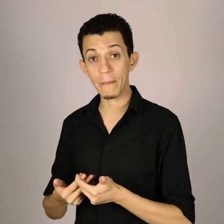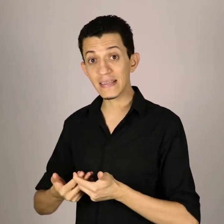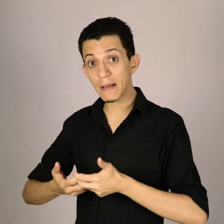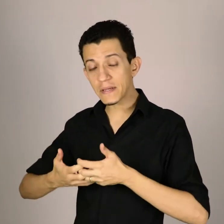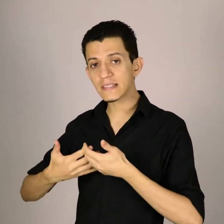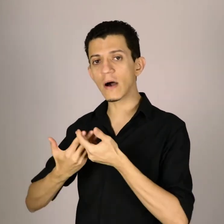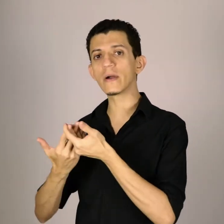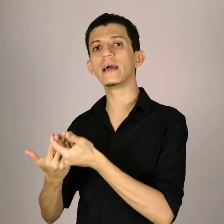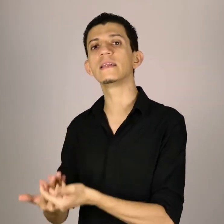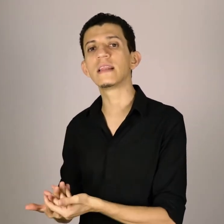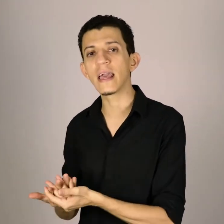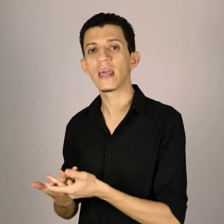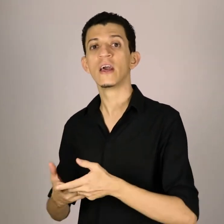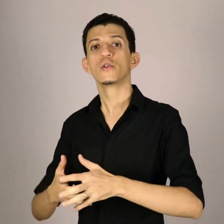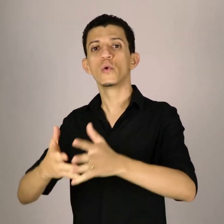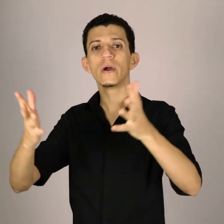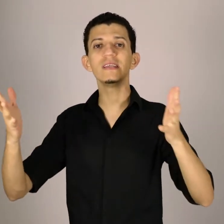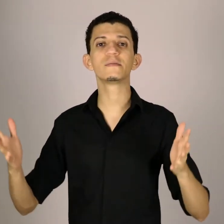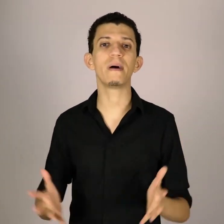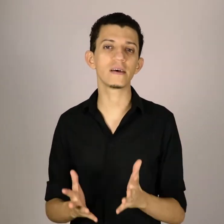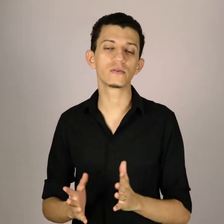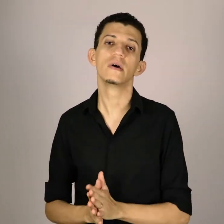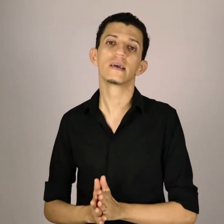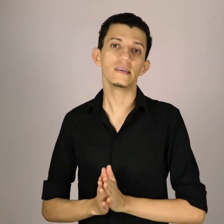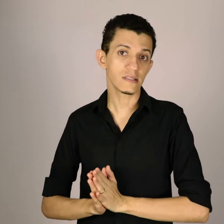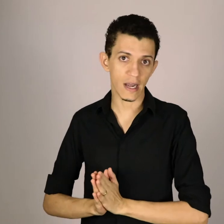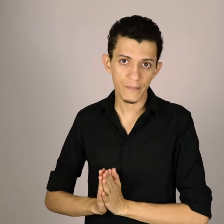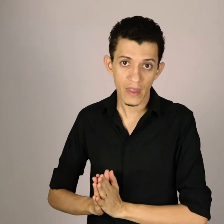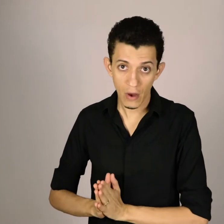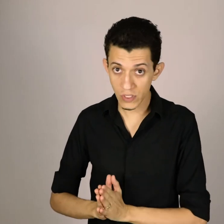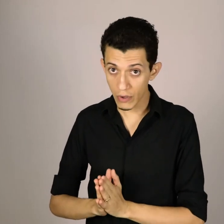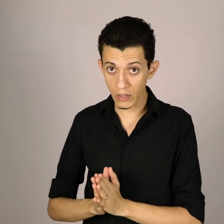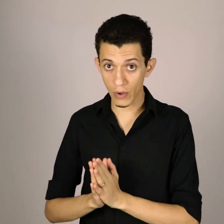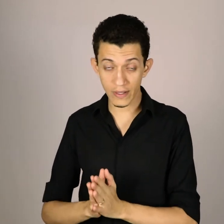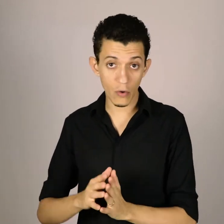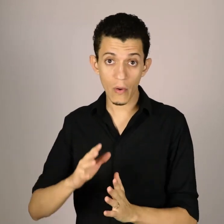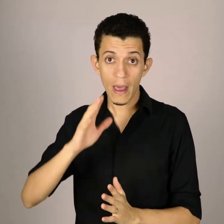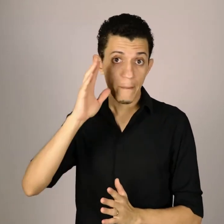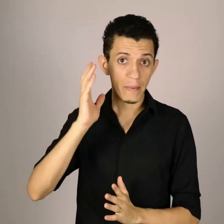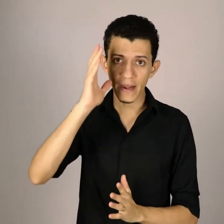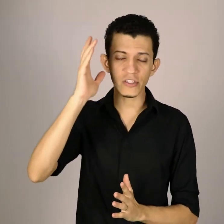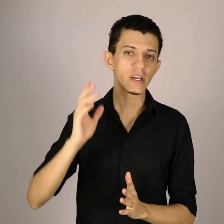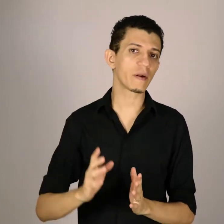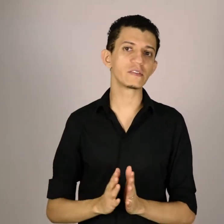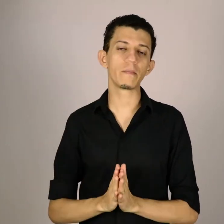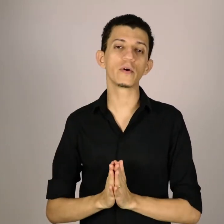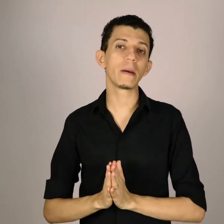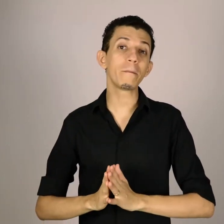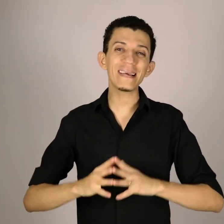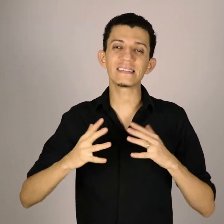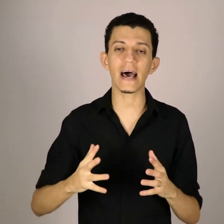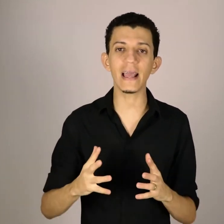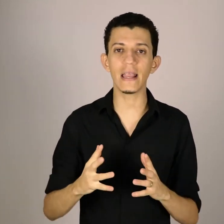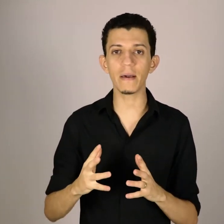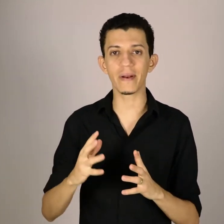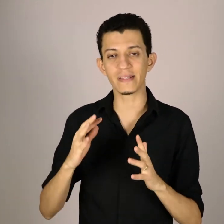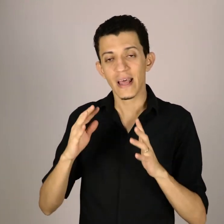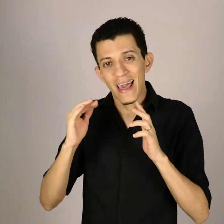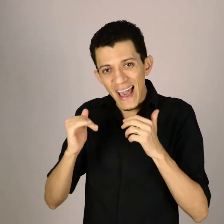percepção que ele tem do espaço que está ao seu redor. Então, a primeira dica para você poder pensar em Libras é